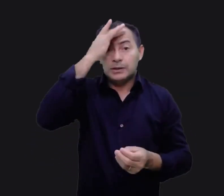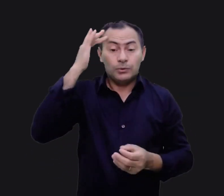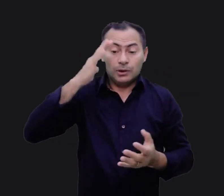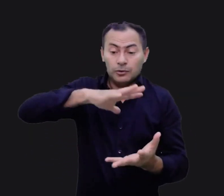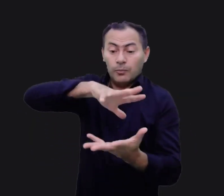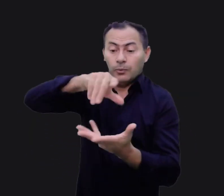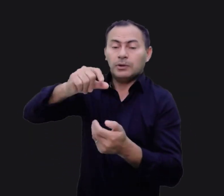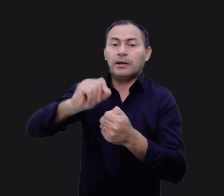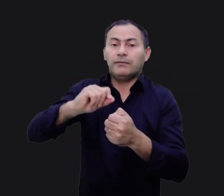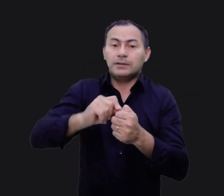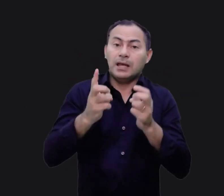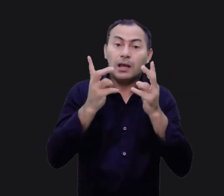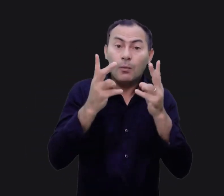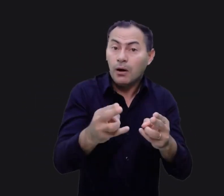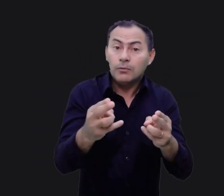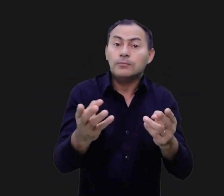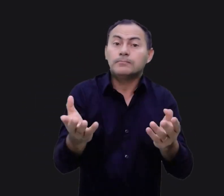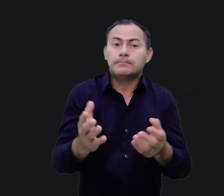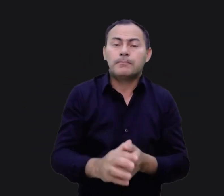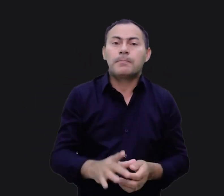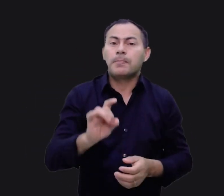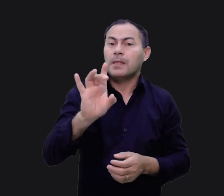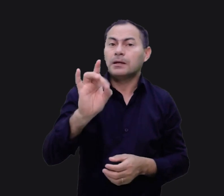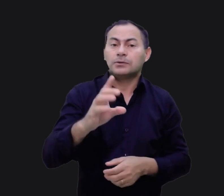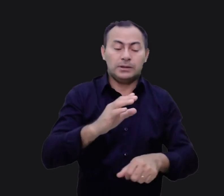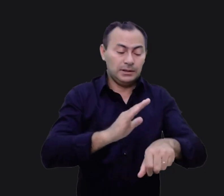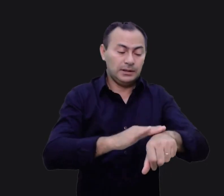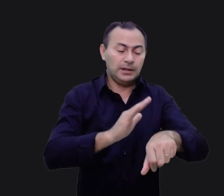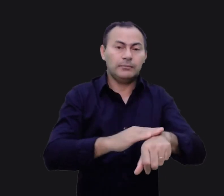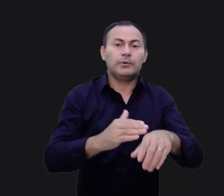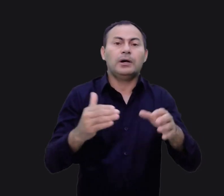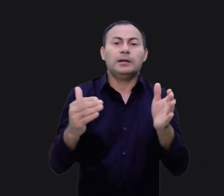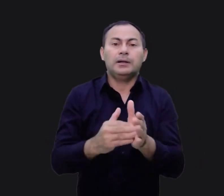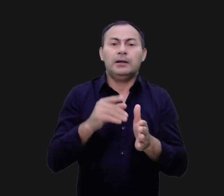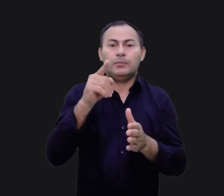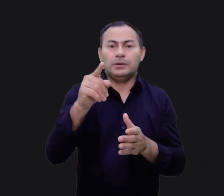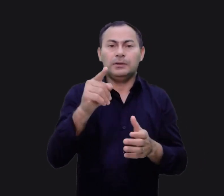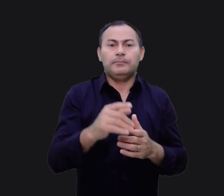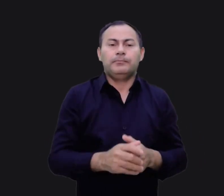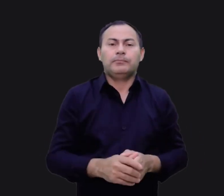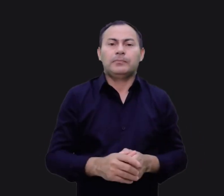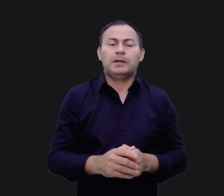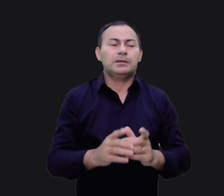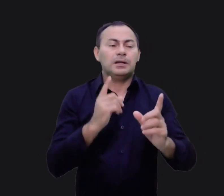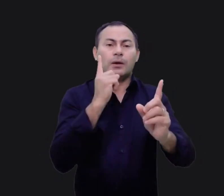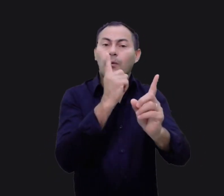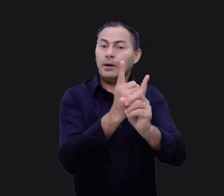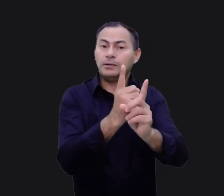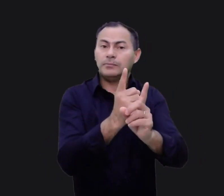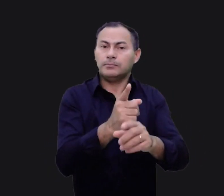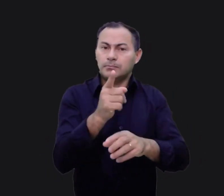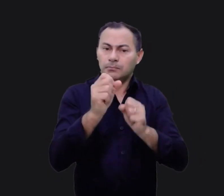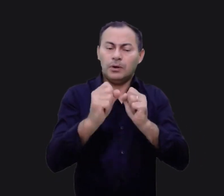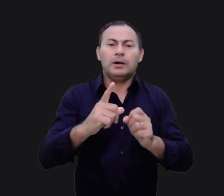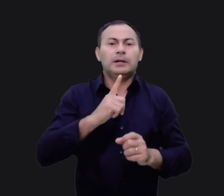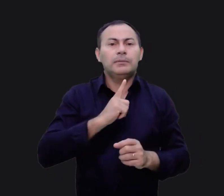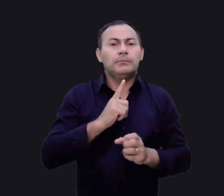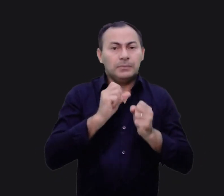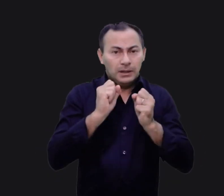no mundo que quer fazer a mesma coisa. É só uma questão de tempo até que você as encontre. Você pode ter o que